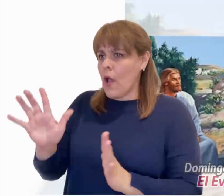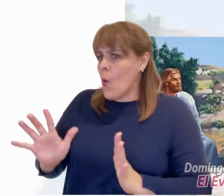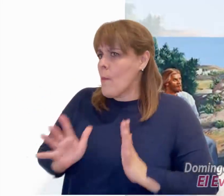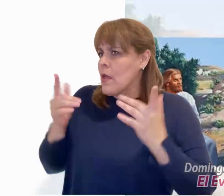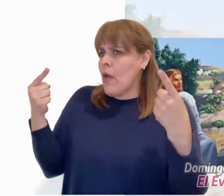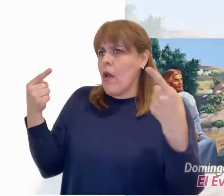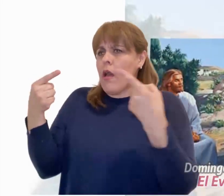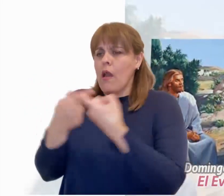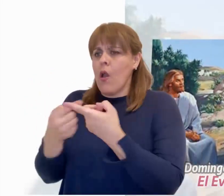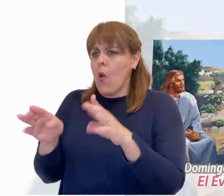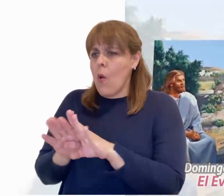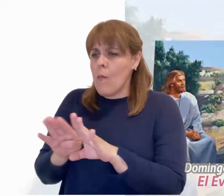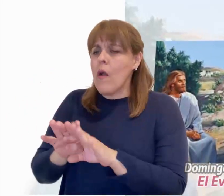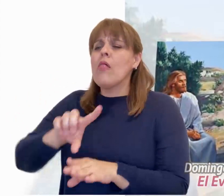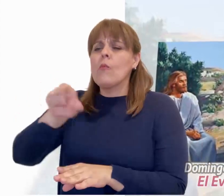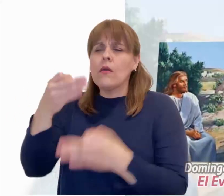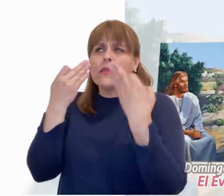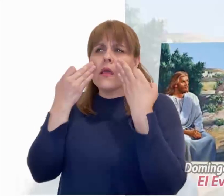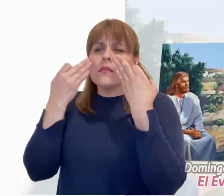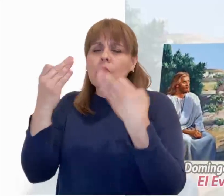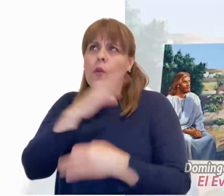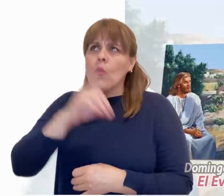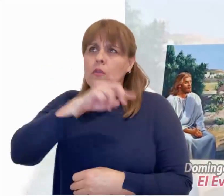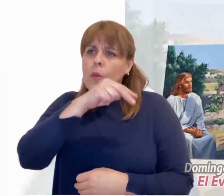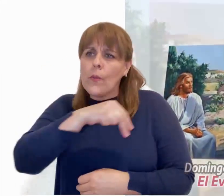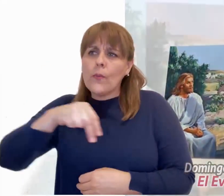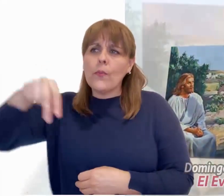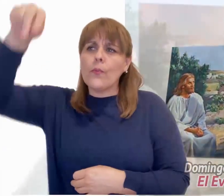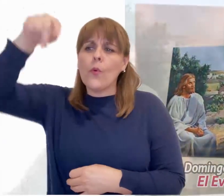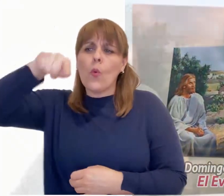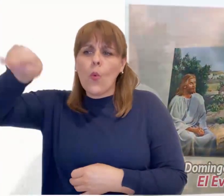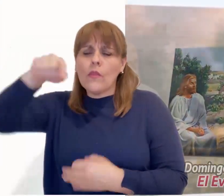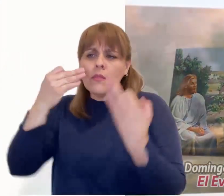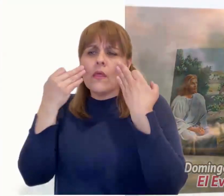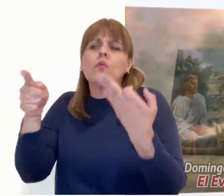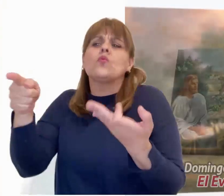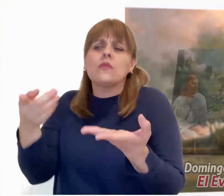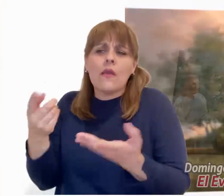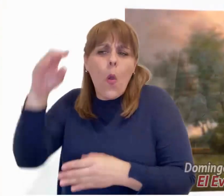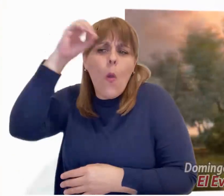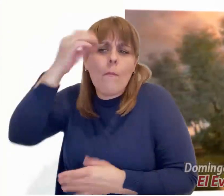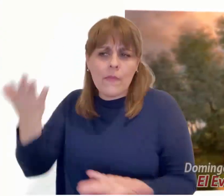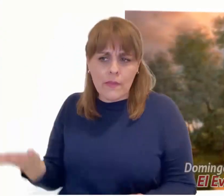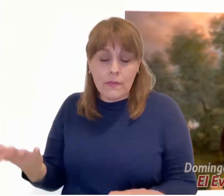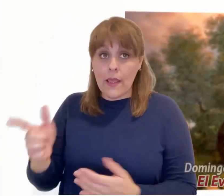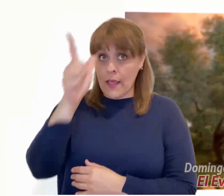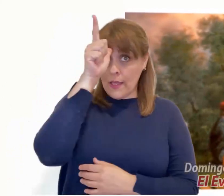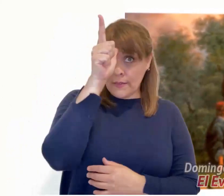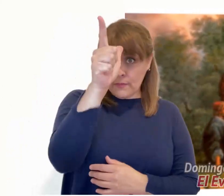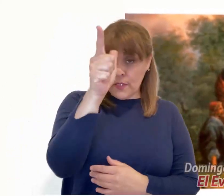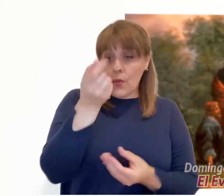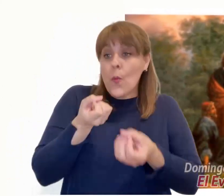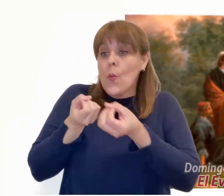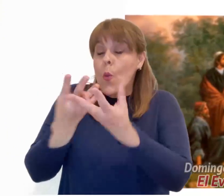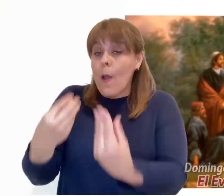esto los escandaliza. ¿Qué sería si vieran al Hijo del Hombre subir a donde estaba antes? El Espíritu es quien da la